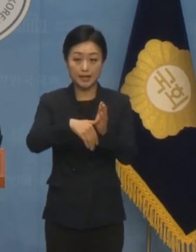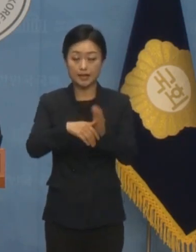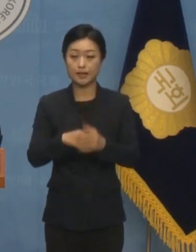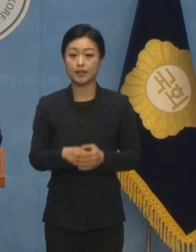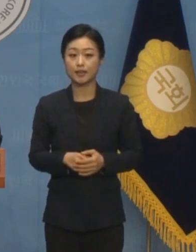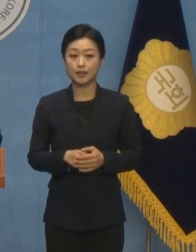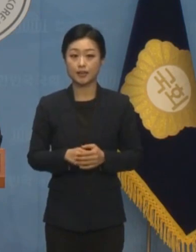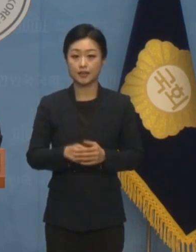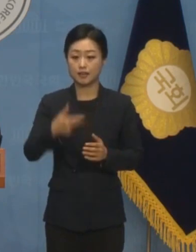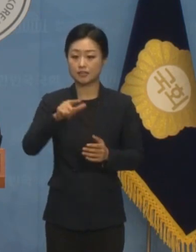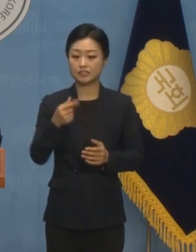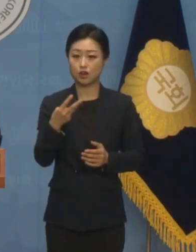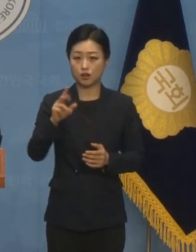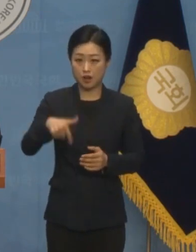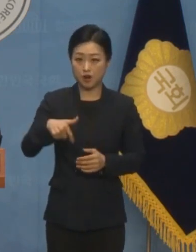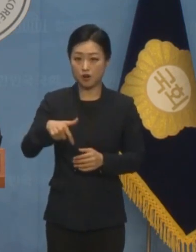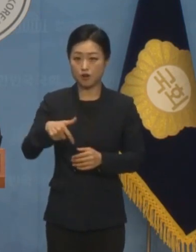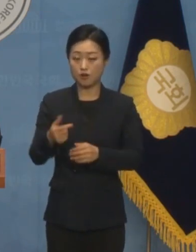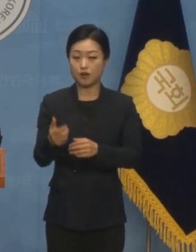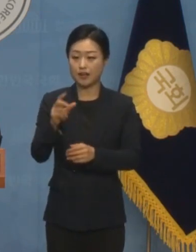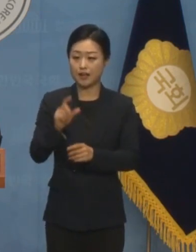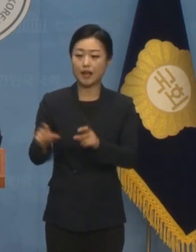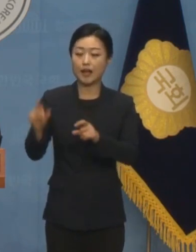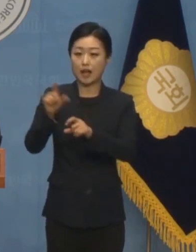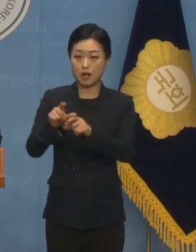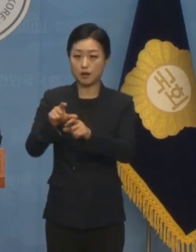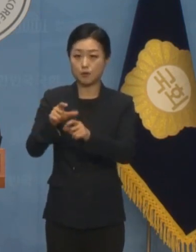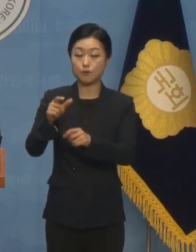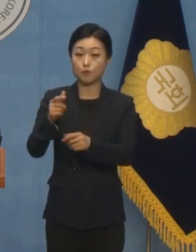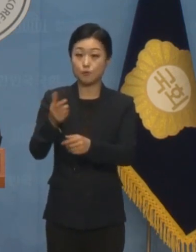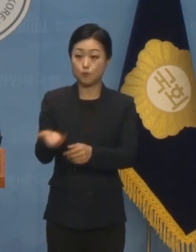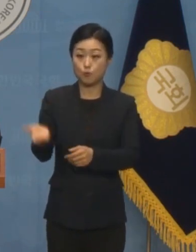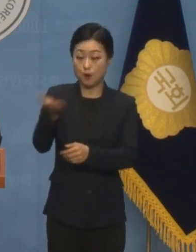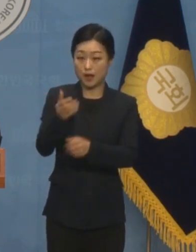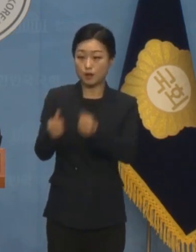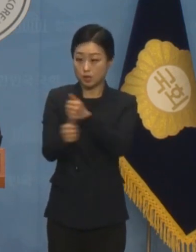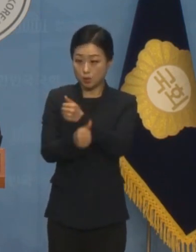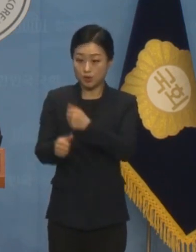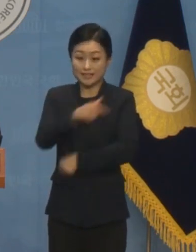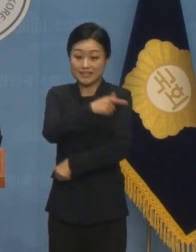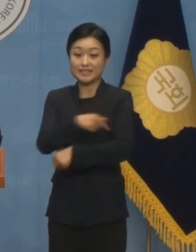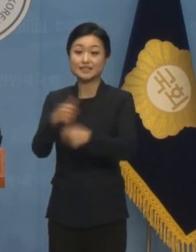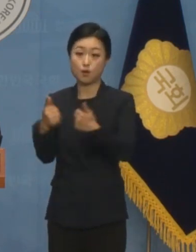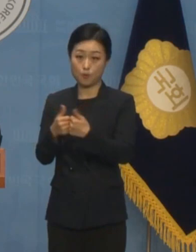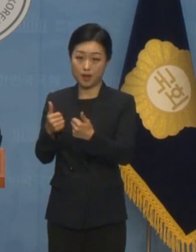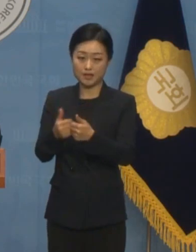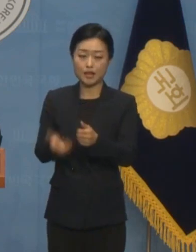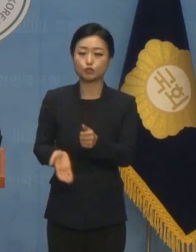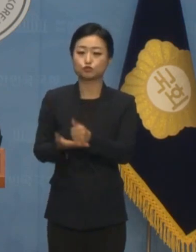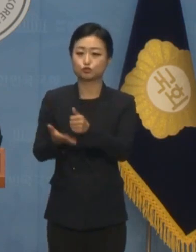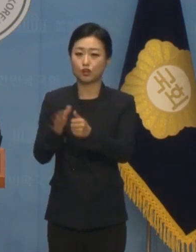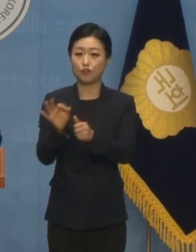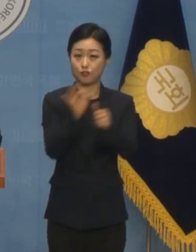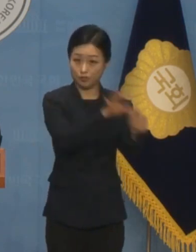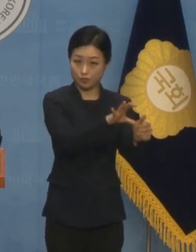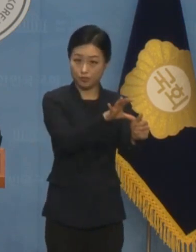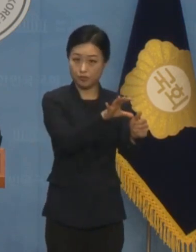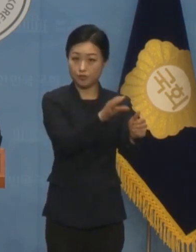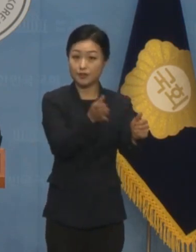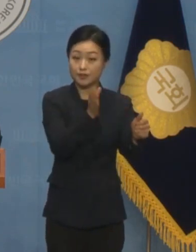전력강화위원회 추천으로 이사회가 선임하도록 되어 있습니다 그런데 정식기구인